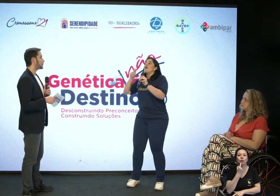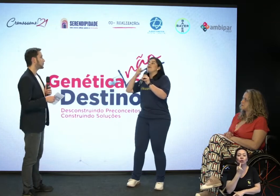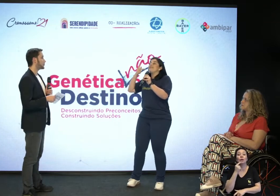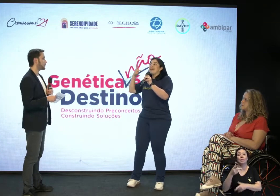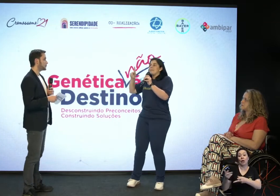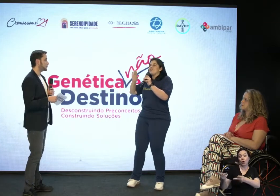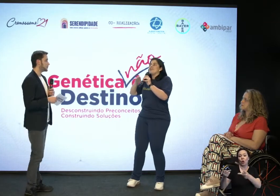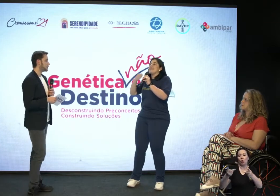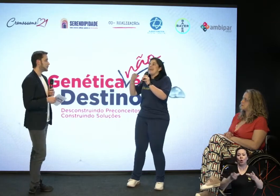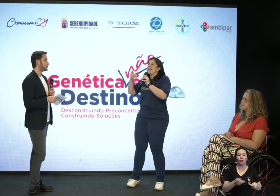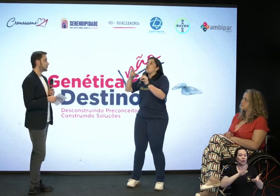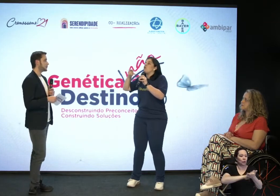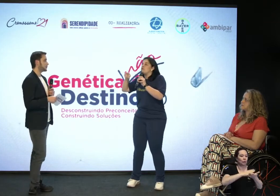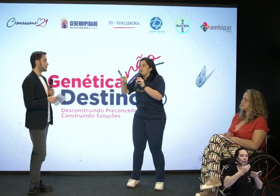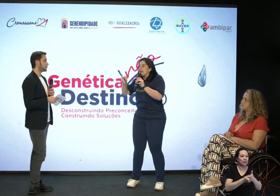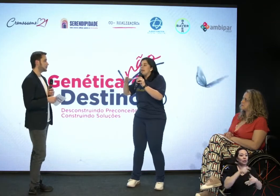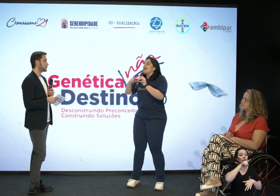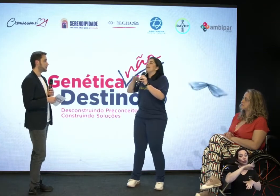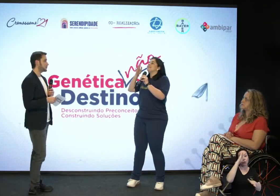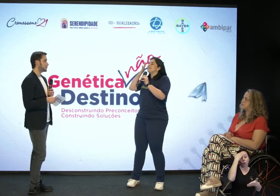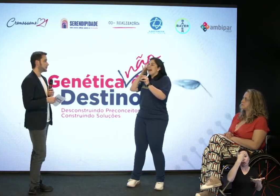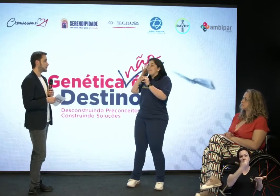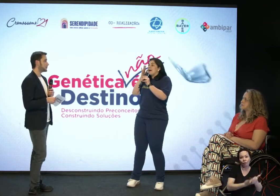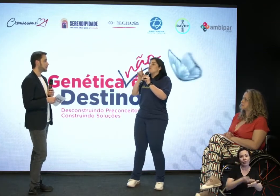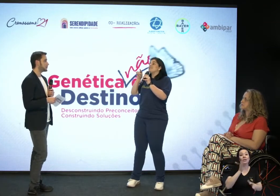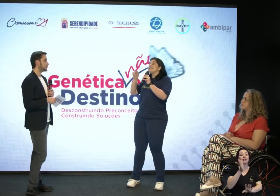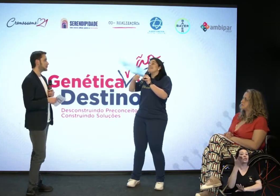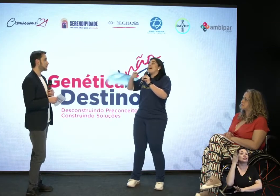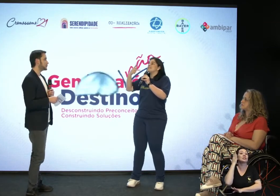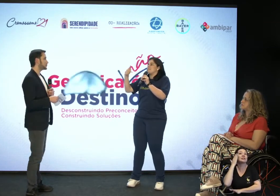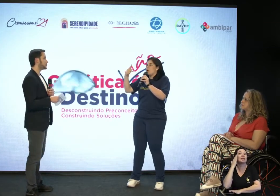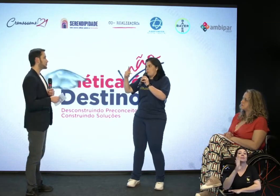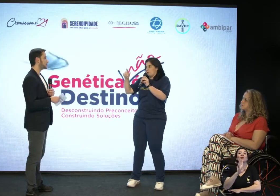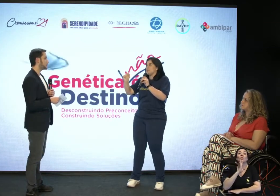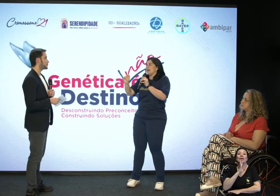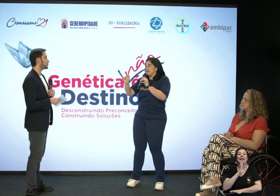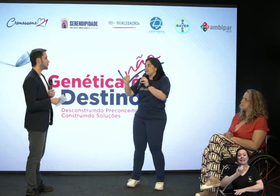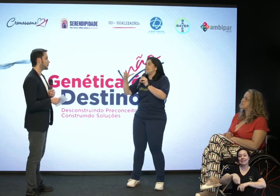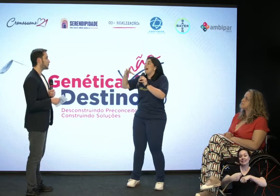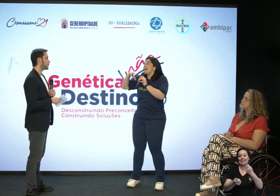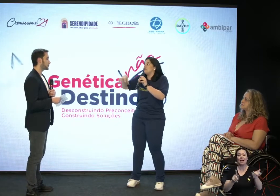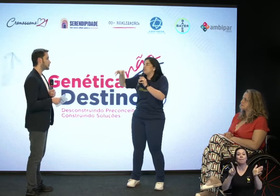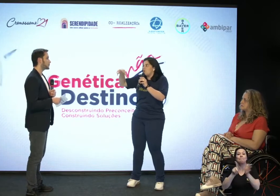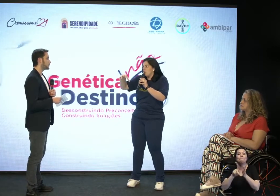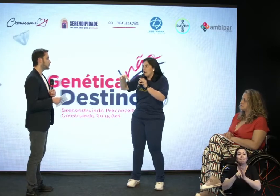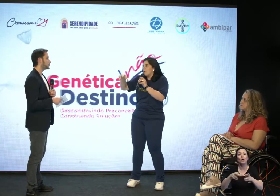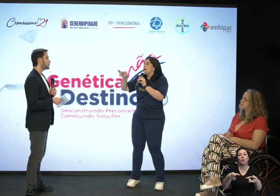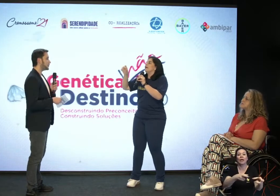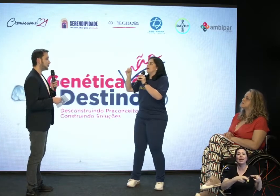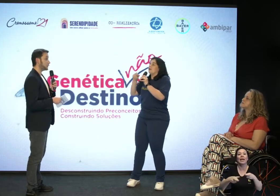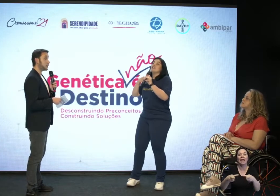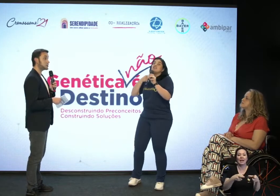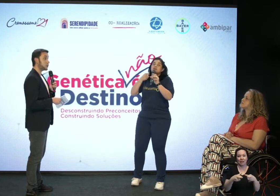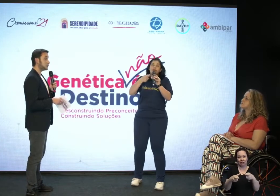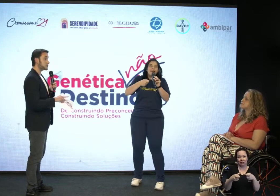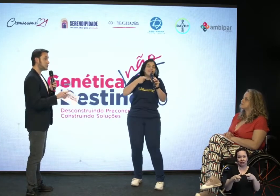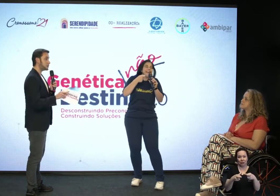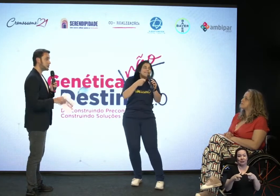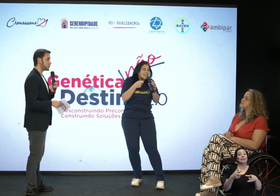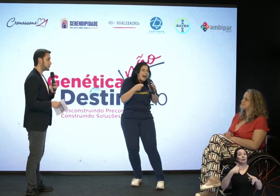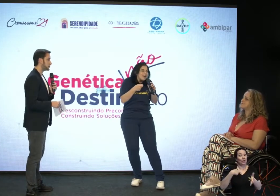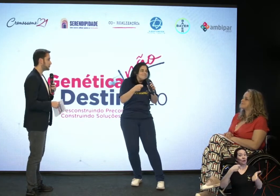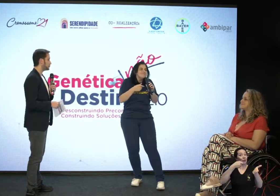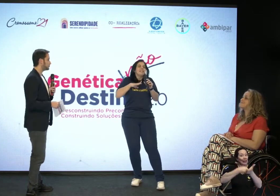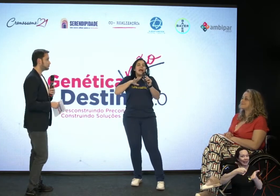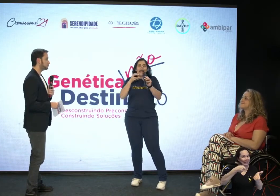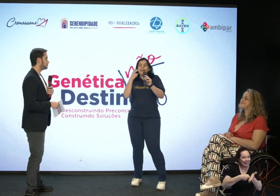convidar o intérprete que ele confie e que saiba os sinais próprios deles da região local. Perfeito. Olha só. Eu sabia